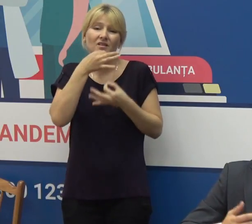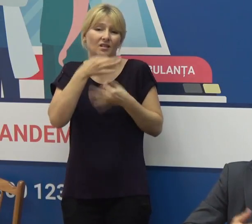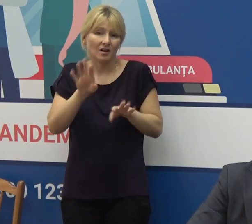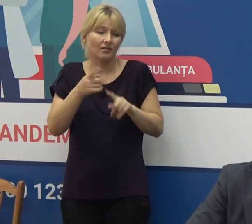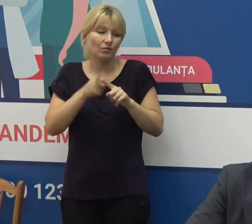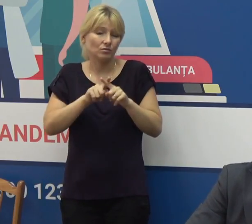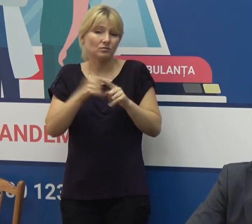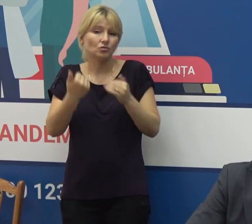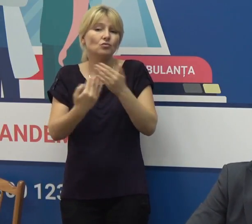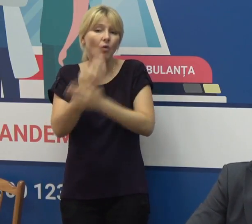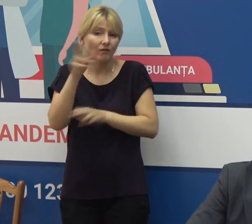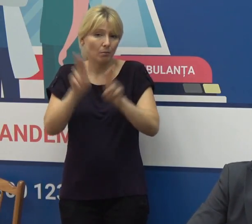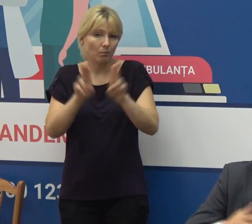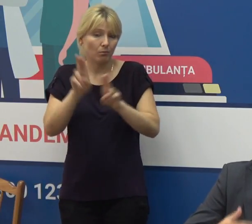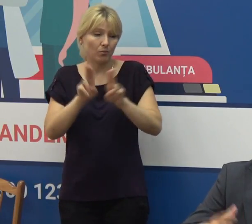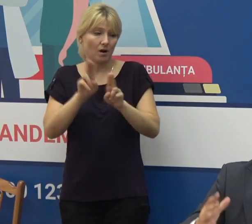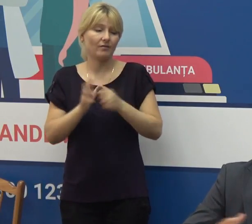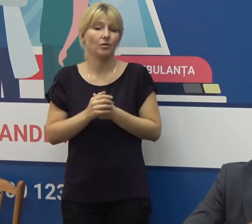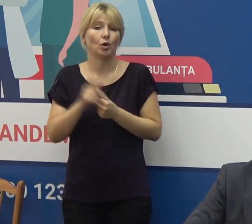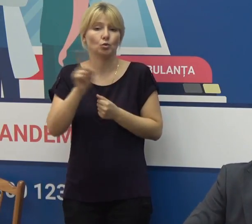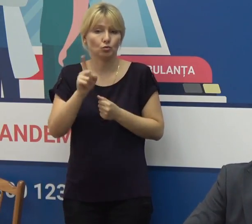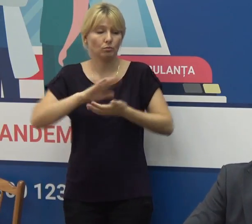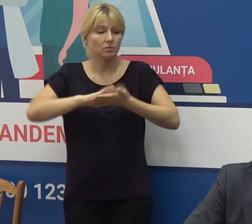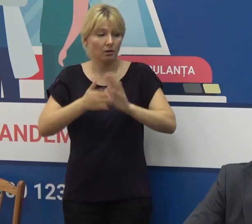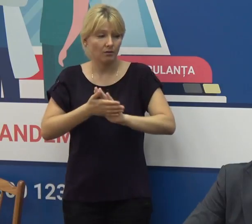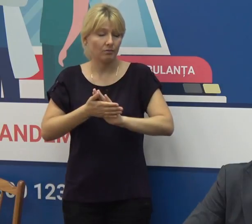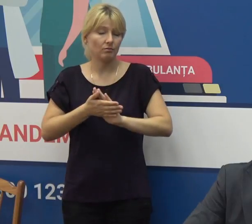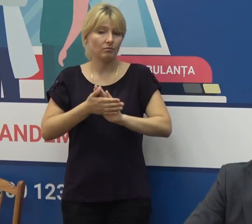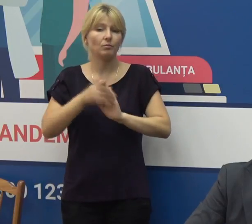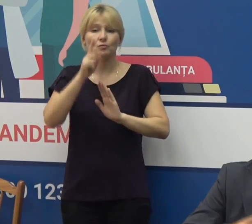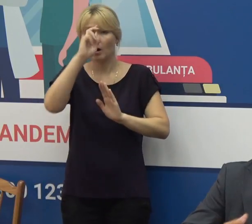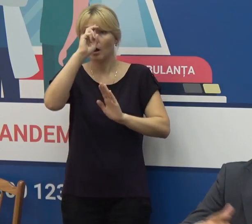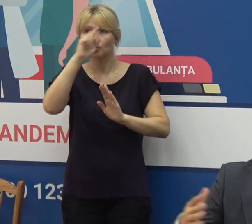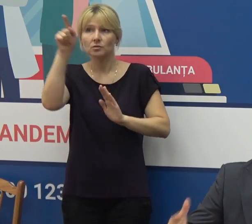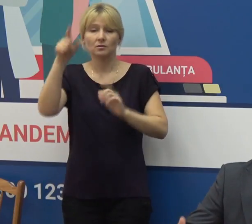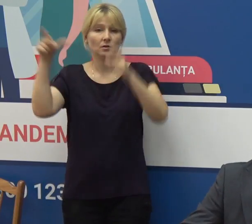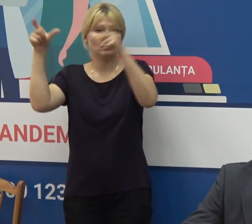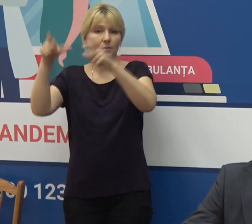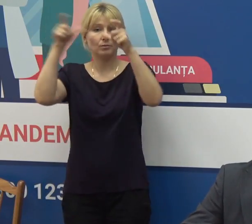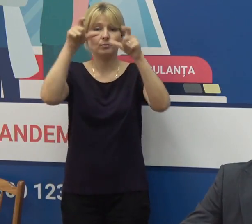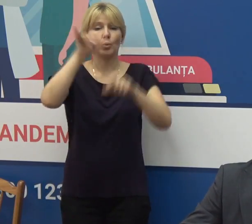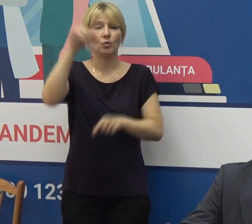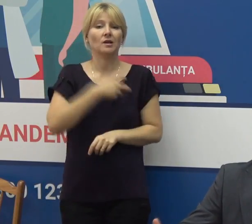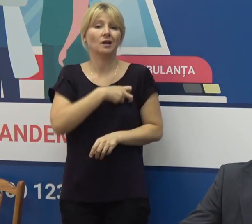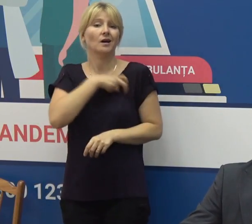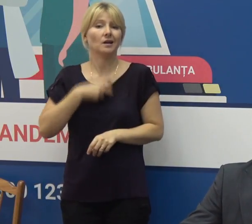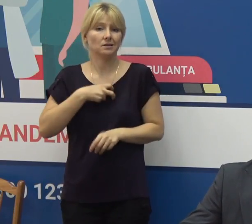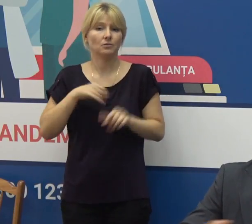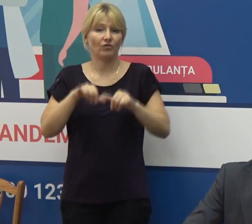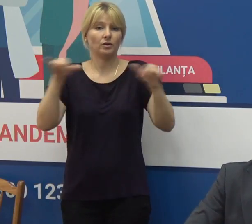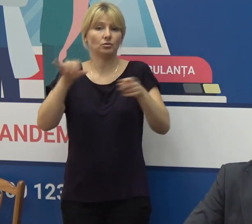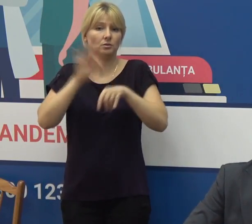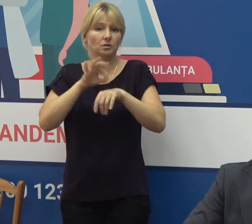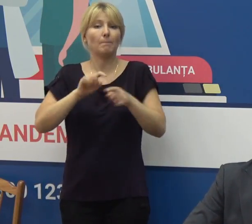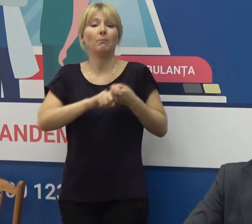introduce la stabilirea țărilor care sunt cu un risc ridicat epidemiologic